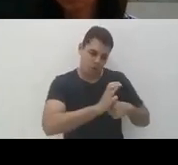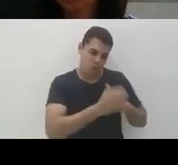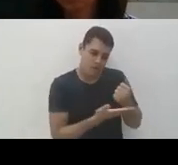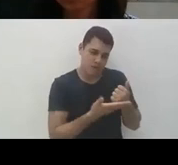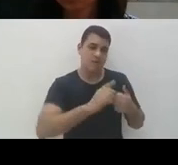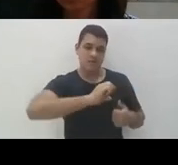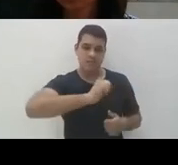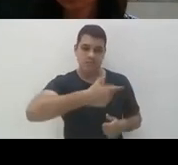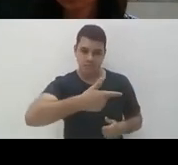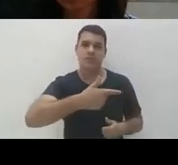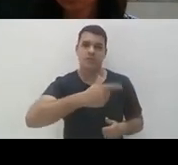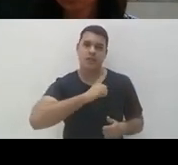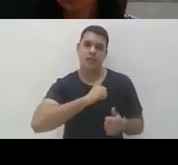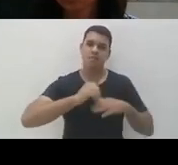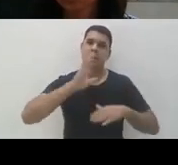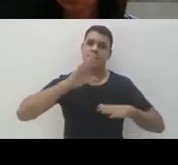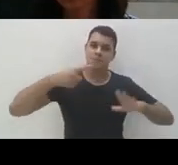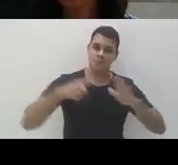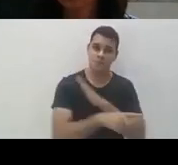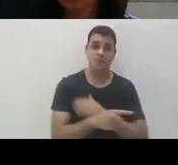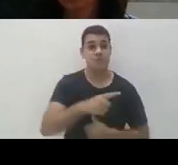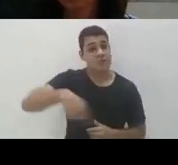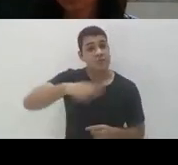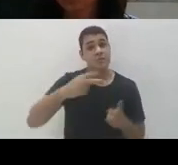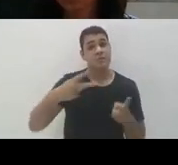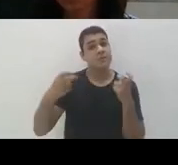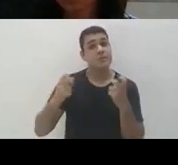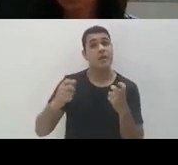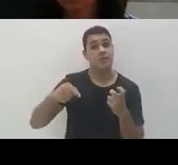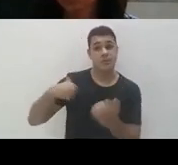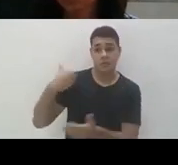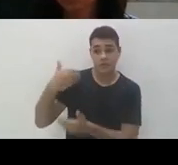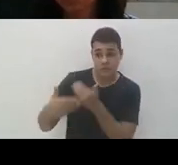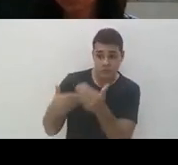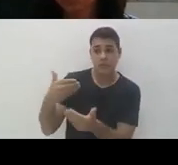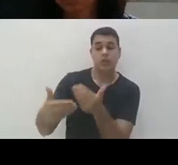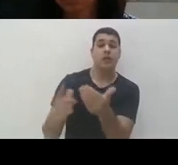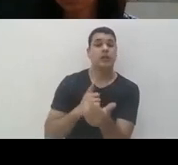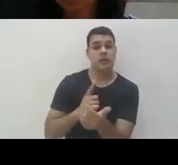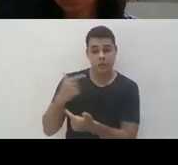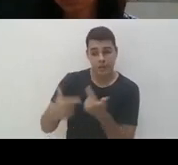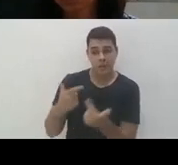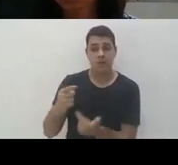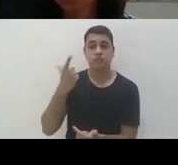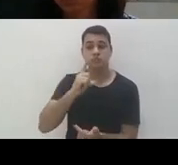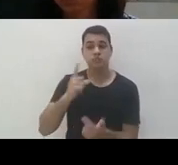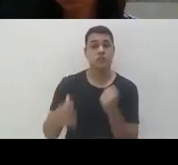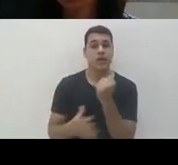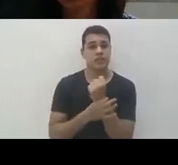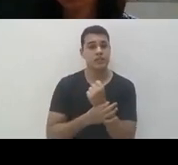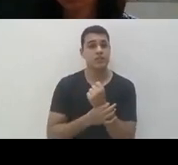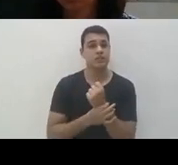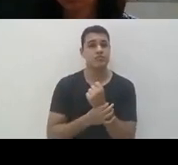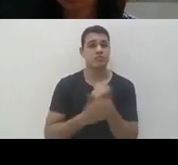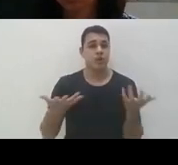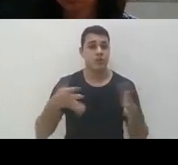mas veja o campo que a gente tem para garantir essa formação, é muita gente precisando e as pessoas